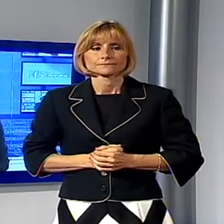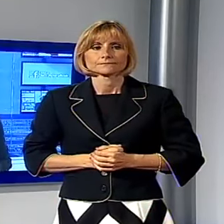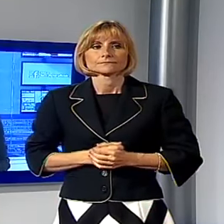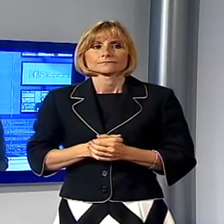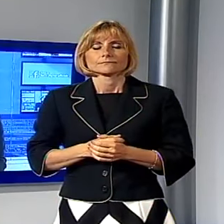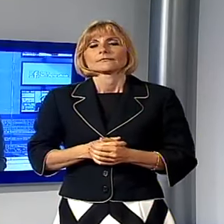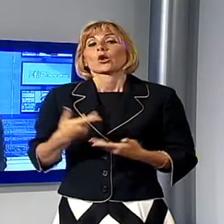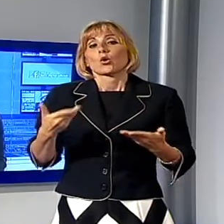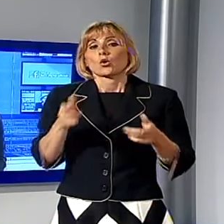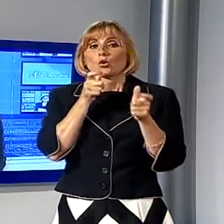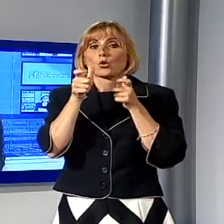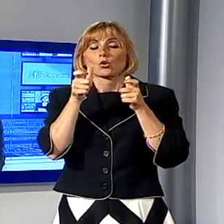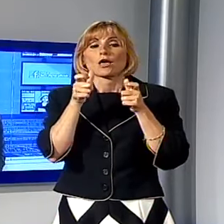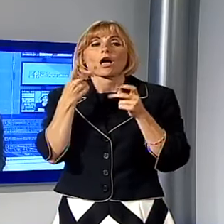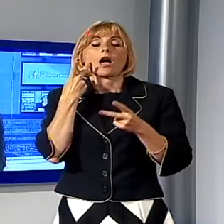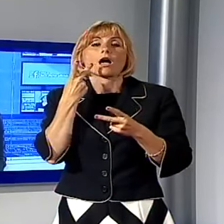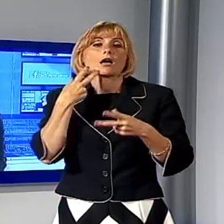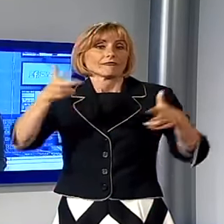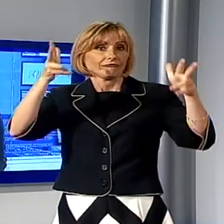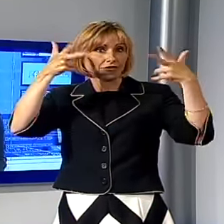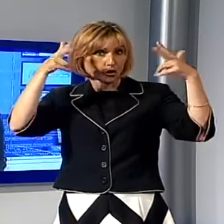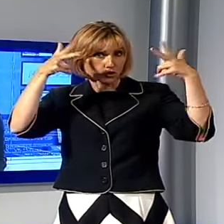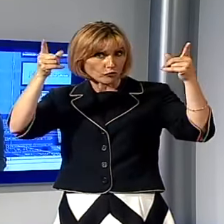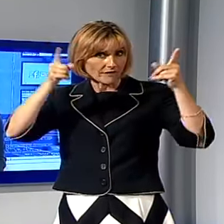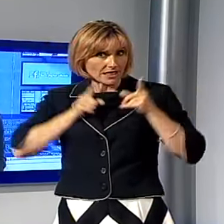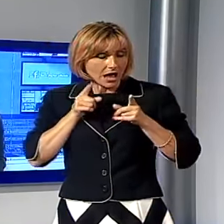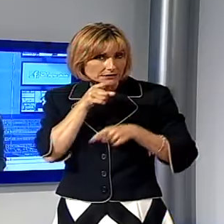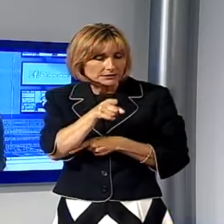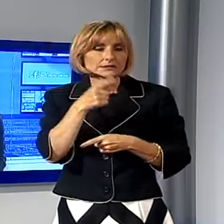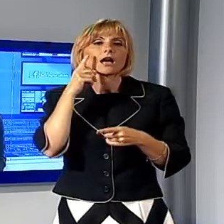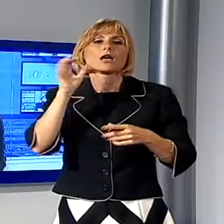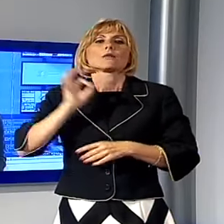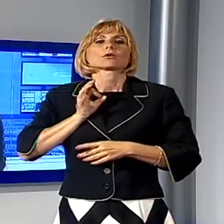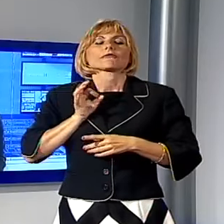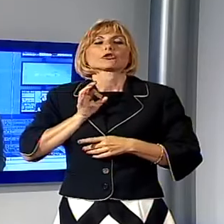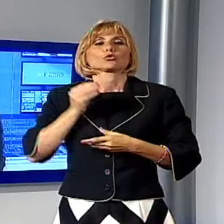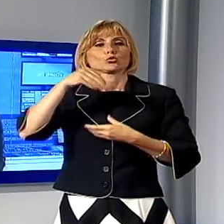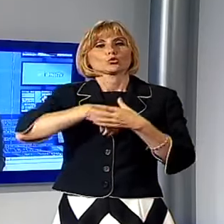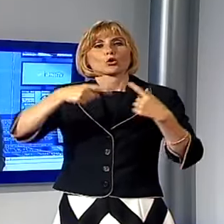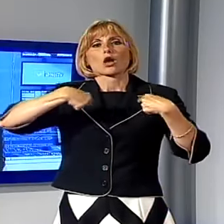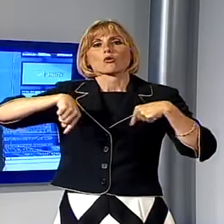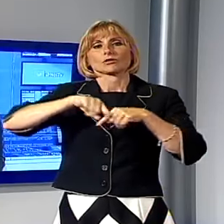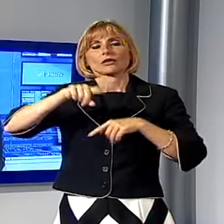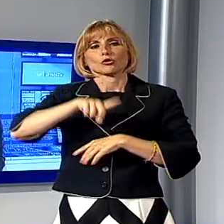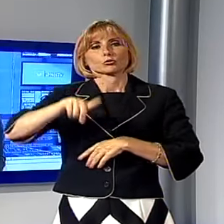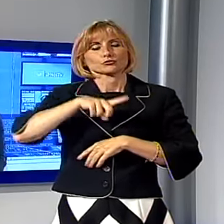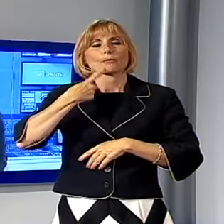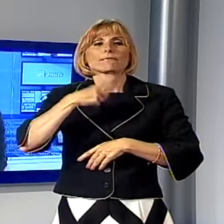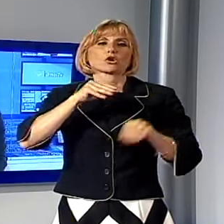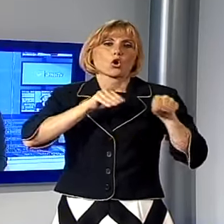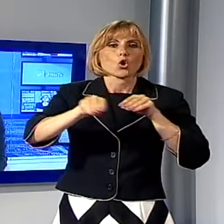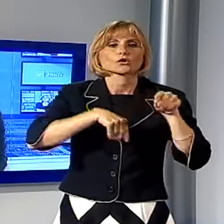videosorveglianza, parliamo di queste novità si è tenuto infatti in prefettura un comitato provinciale per l'ordine e la sicurezza pubblica